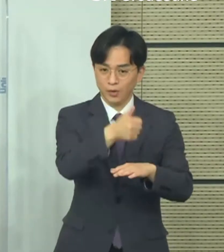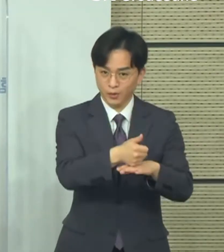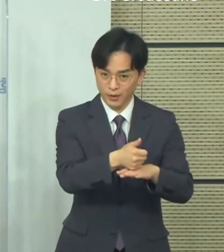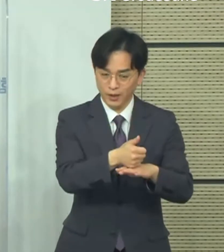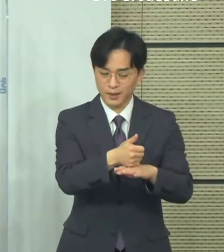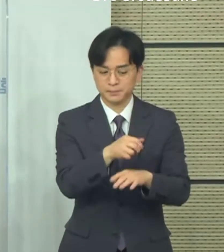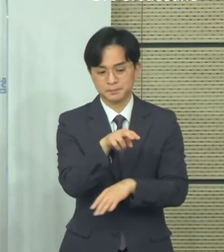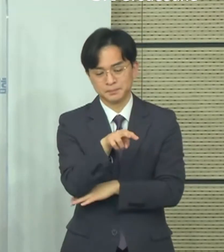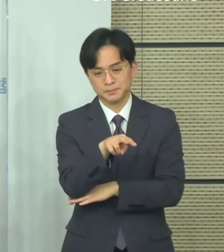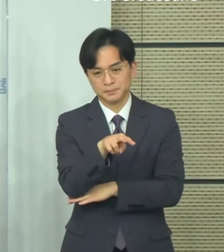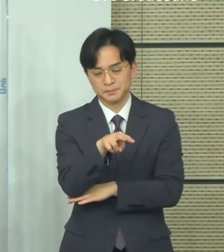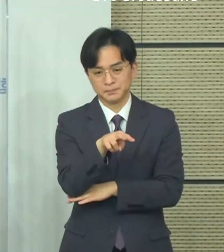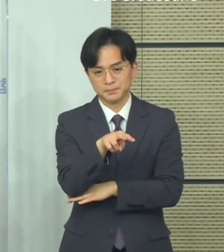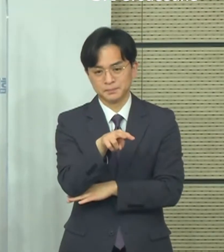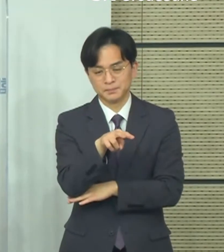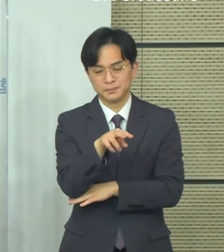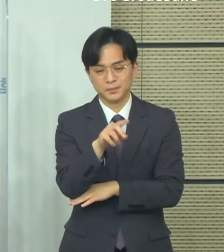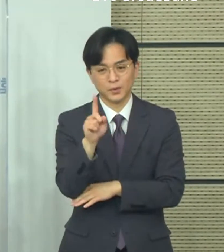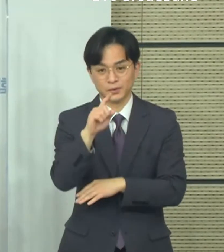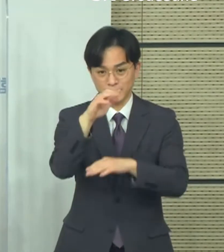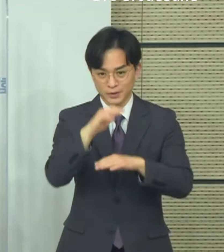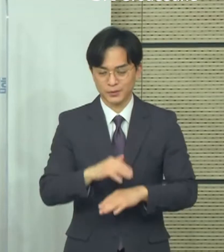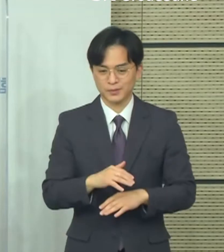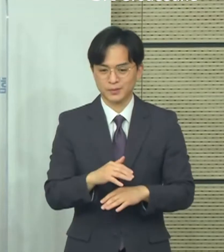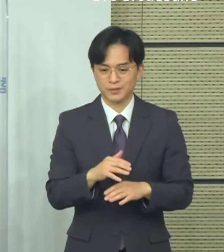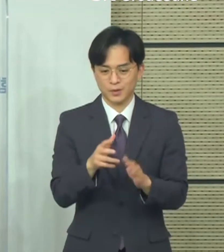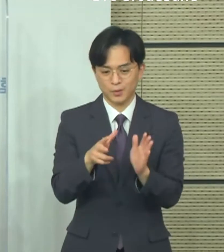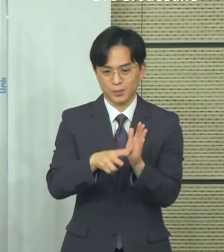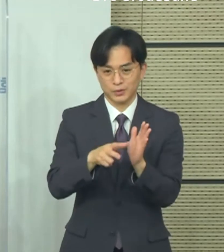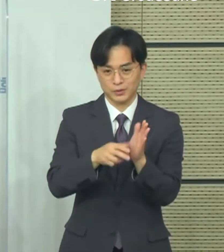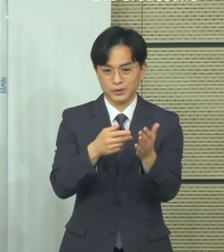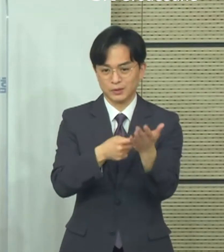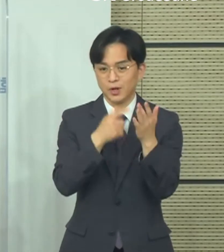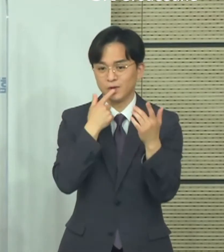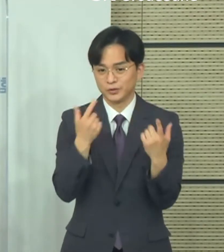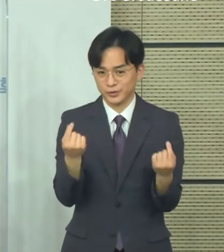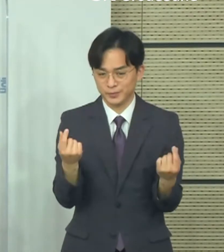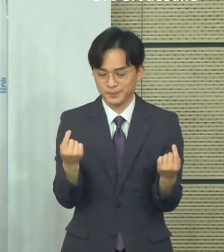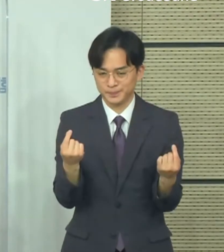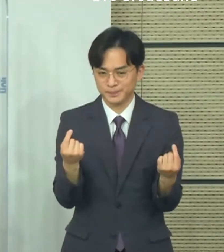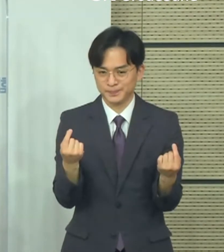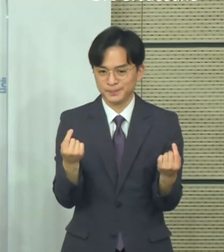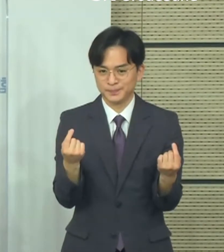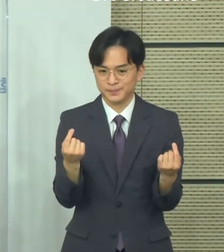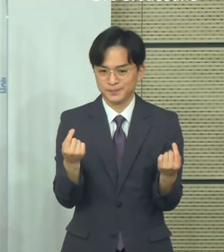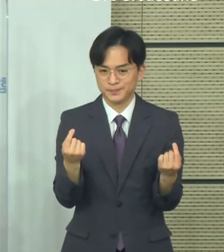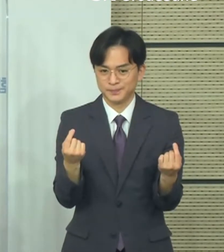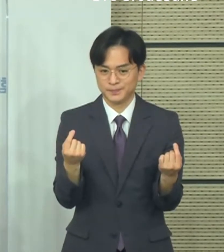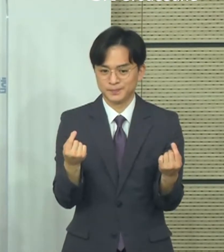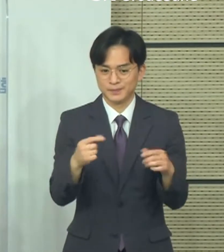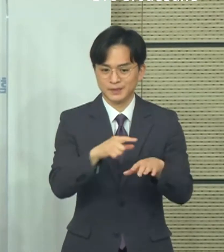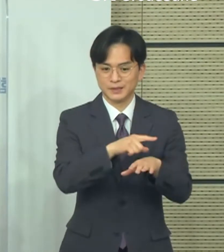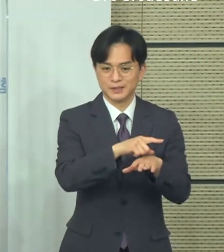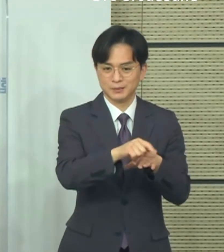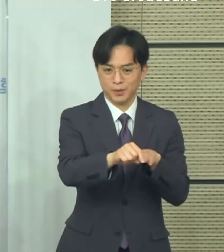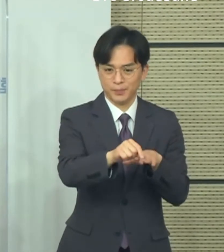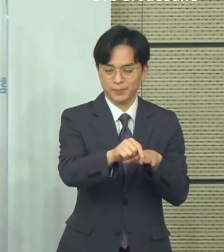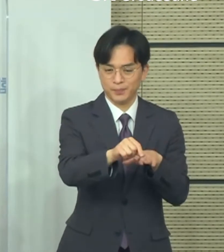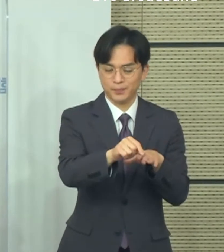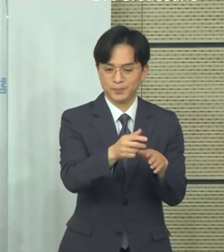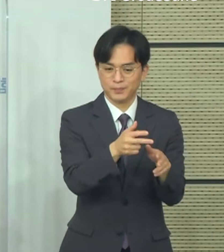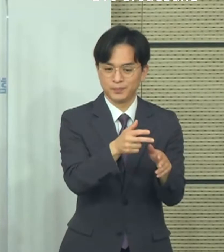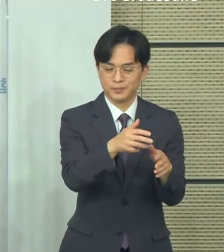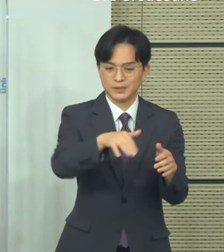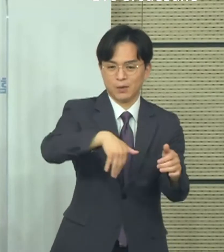부분들은 보도자료도 나와 있듯이 시범사업 지역들이 거리 두기 개편안 그대로 실시한 게 아니라 지역 상황에